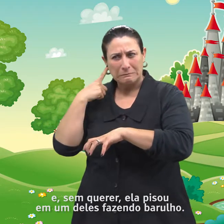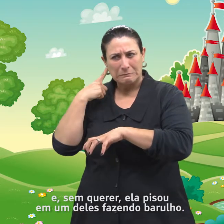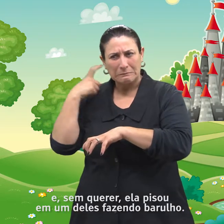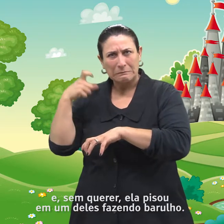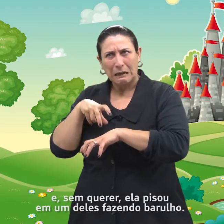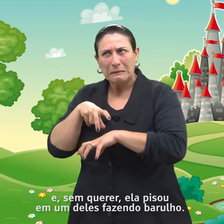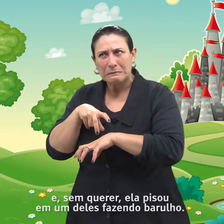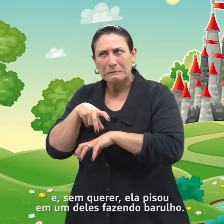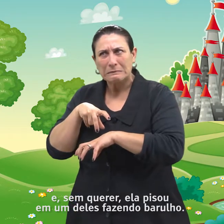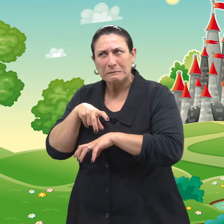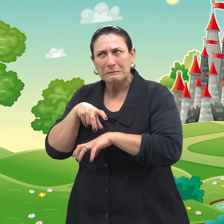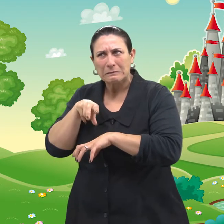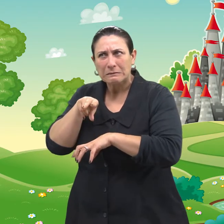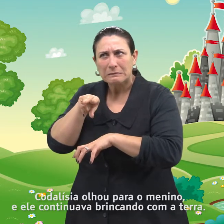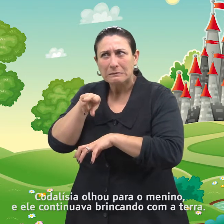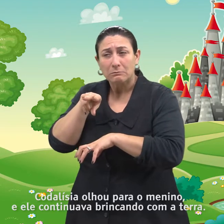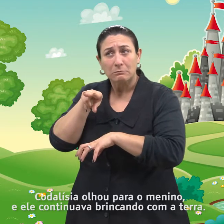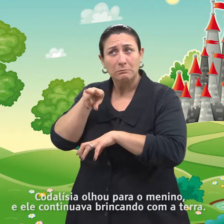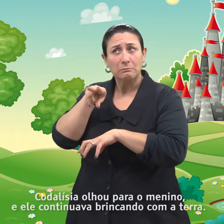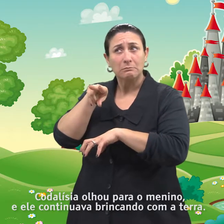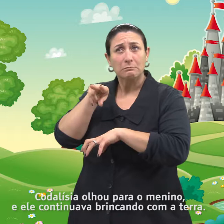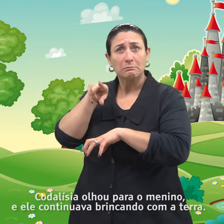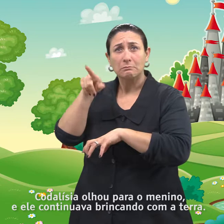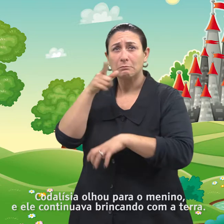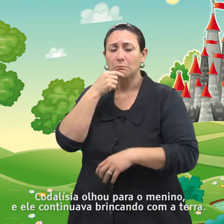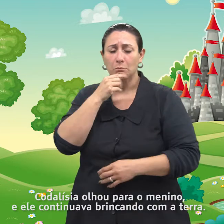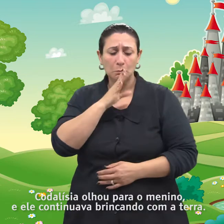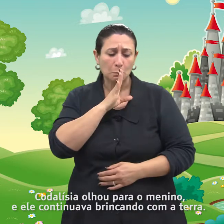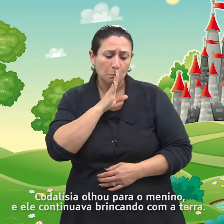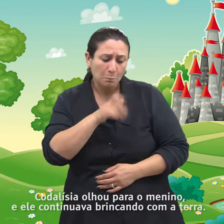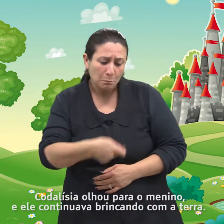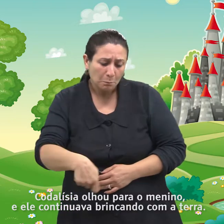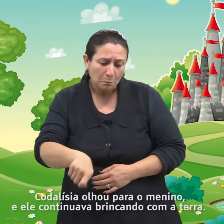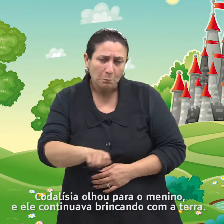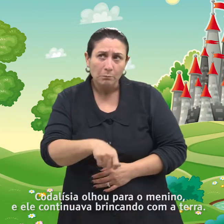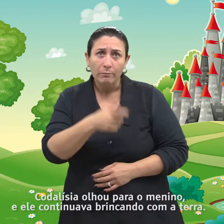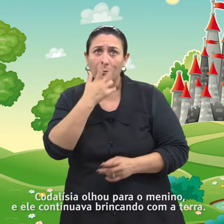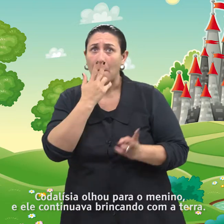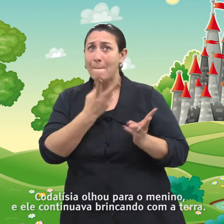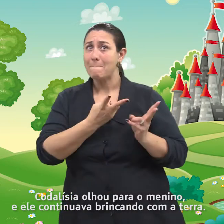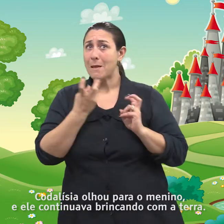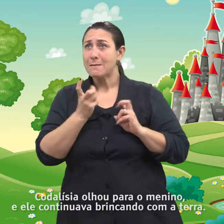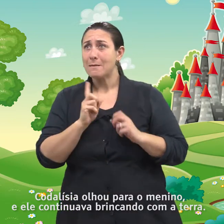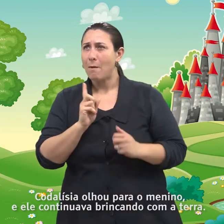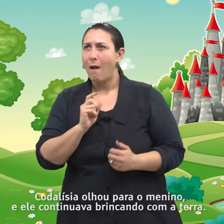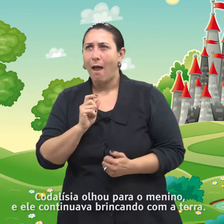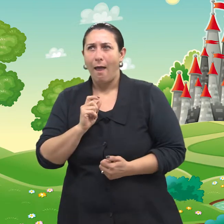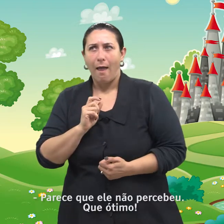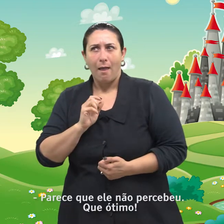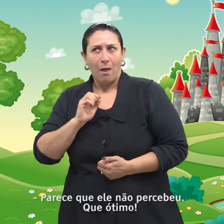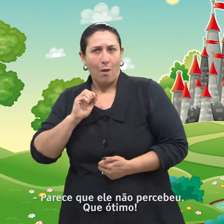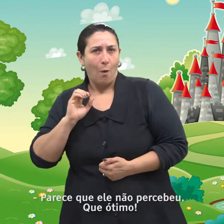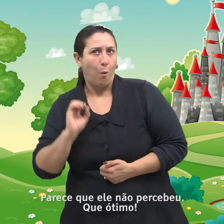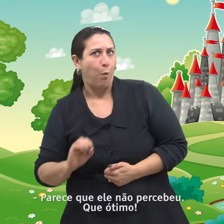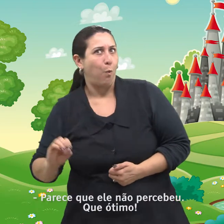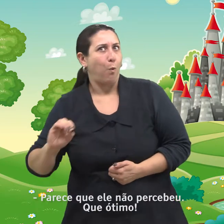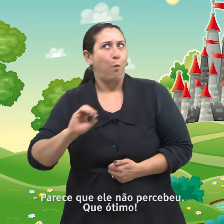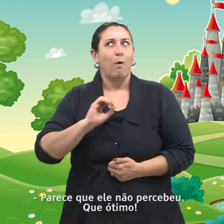barulho. Codalizia olhou para o menino e ele continuava brincando com a terra. Parece que ele não